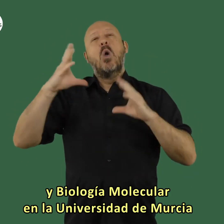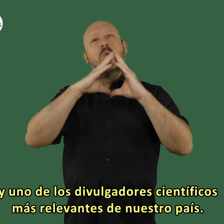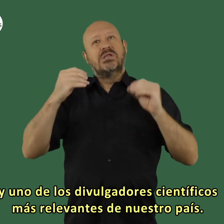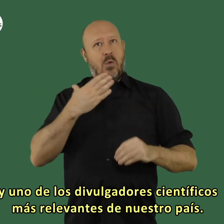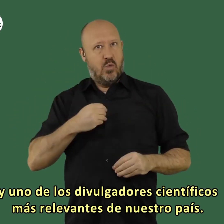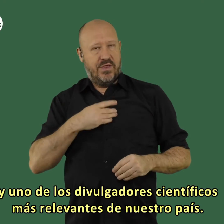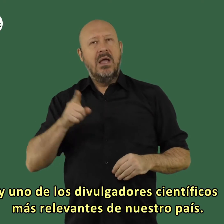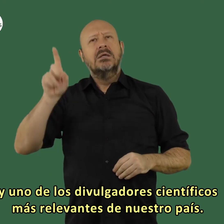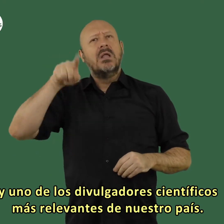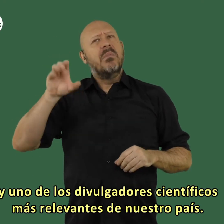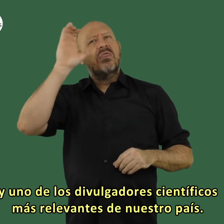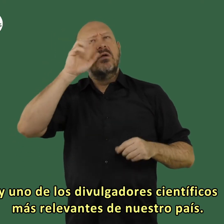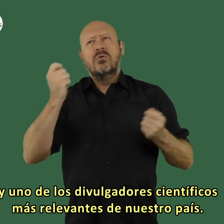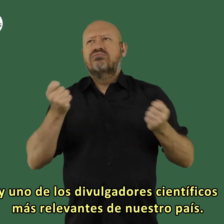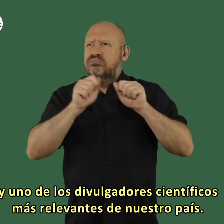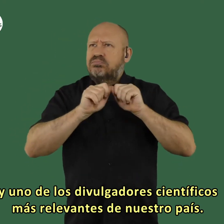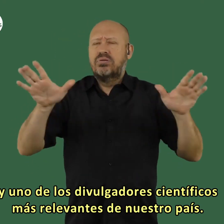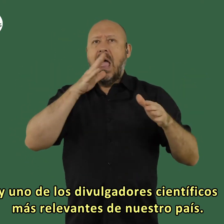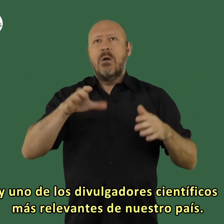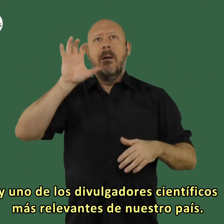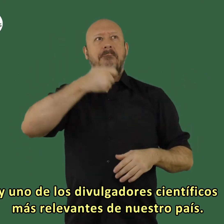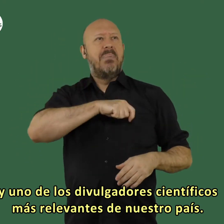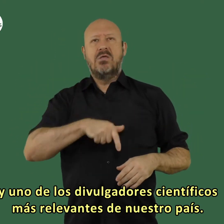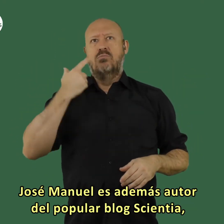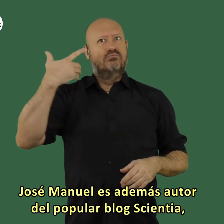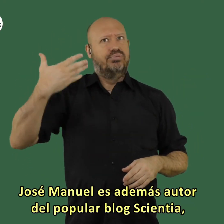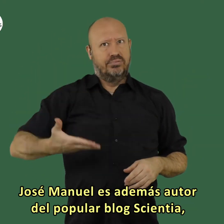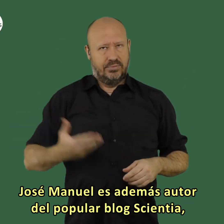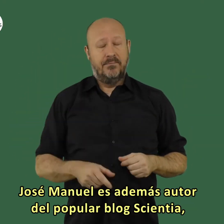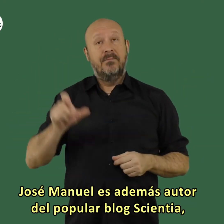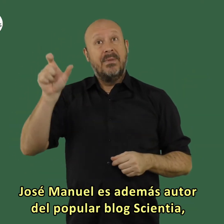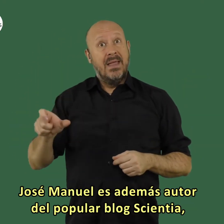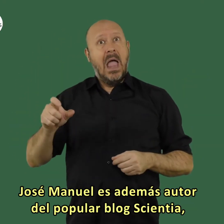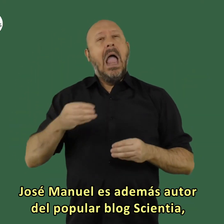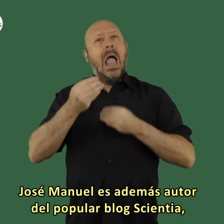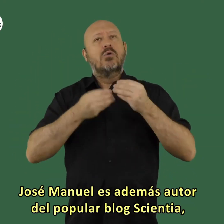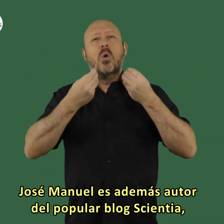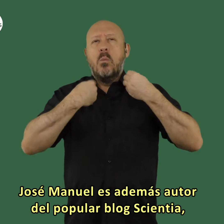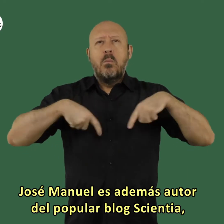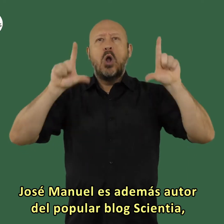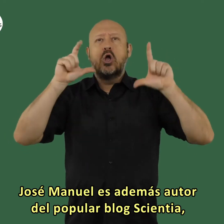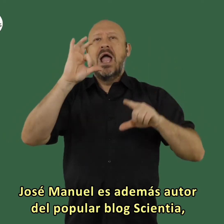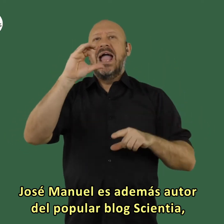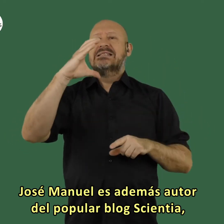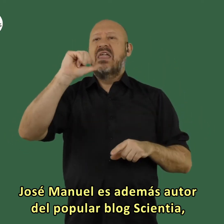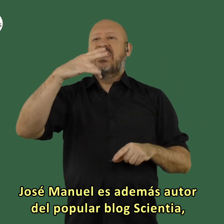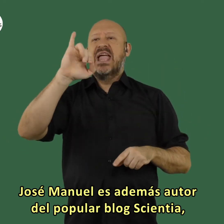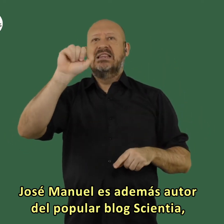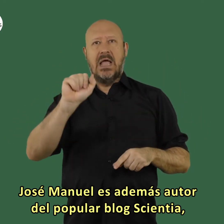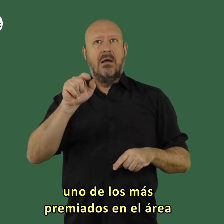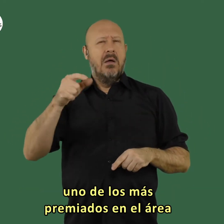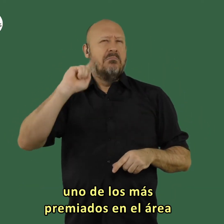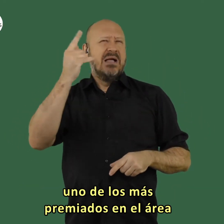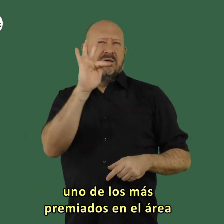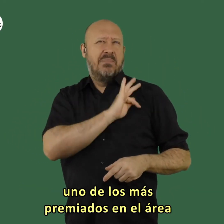universidad de murcia y uno de los divulgadores científicos más relevantes de nuestro país josé manuel es además autor del popular blog